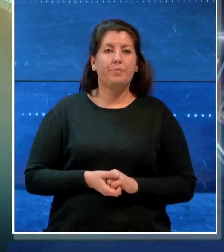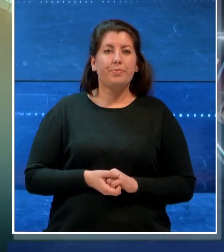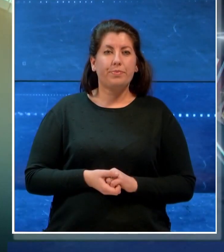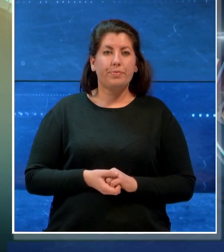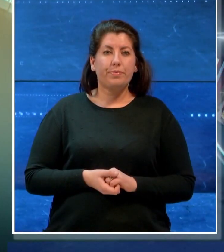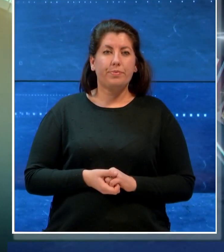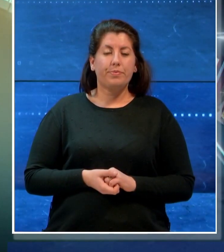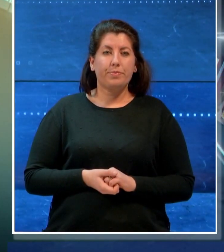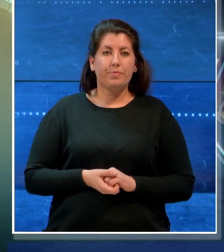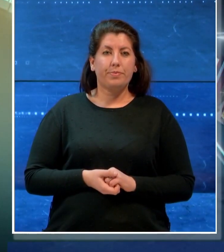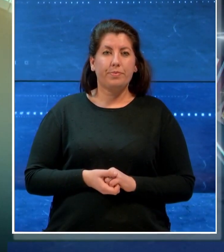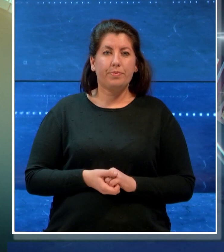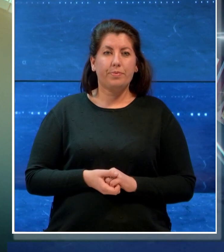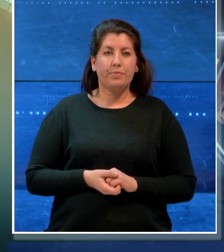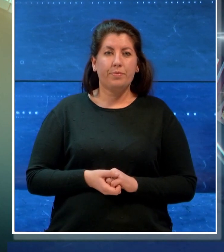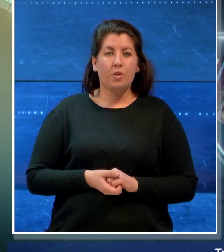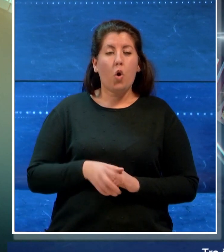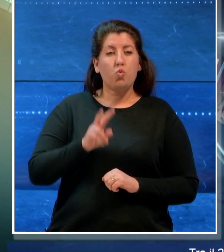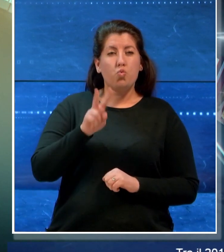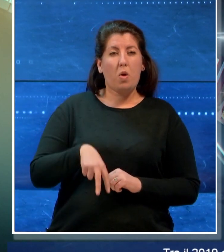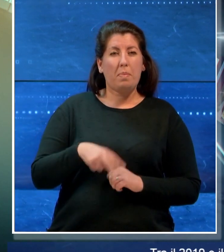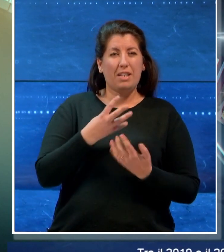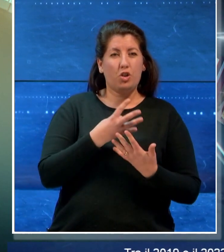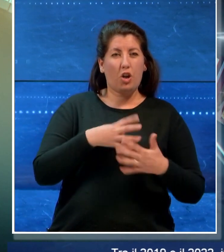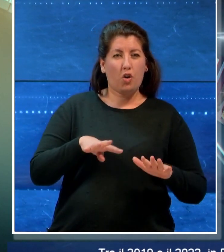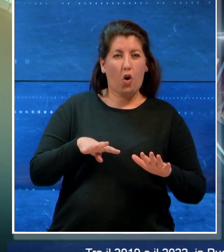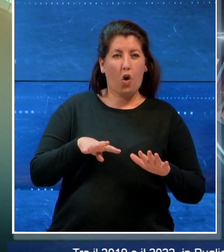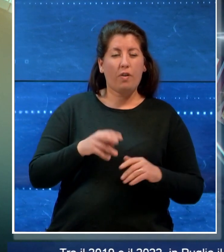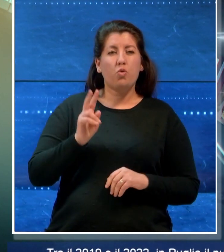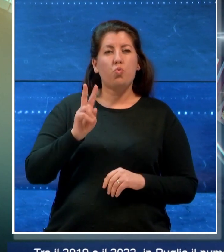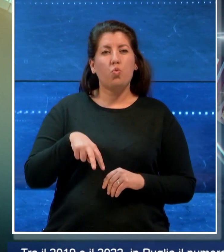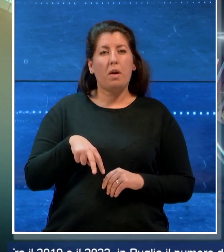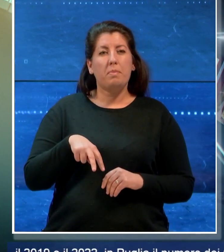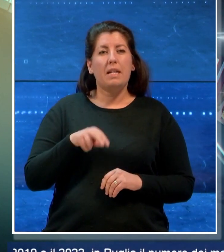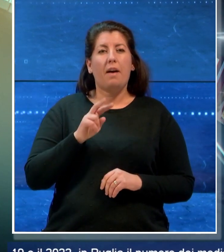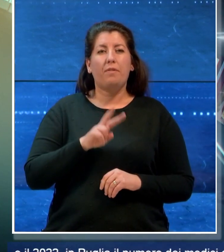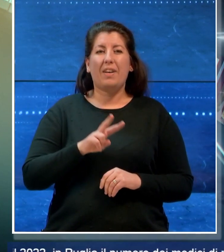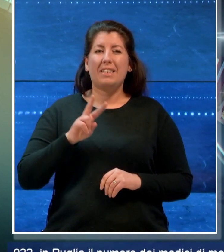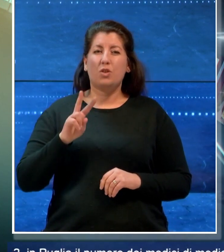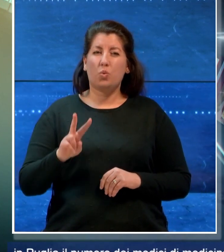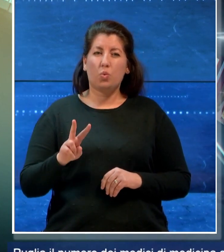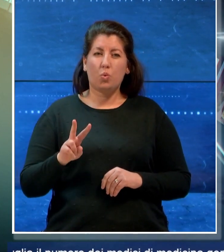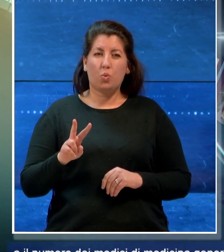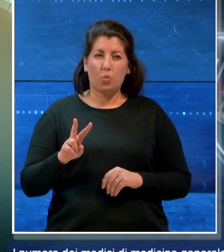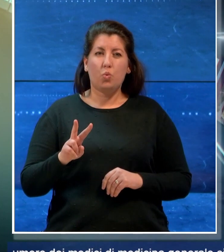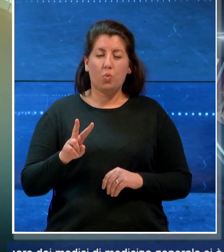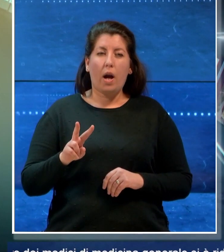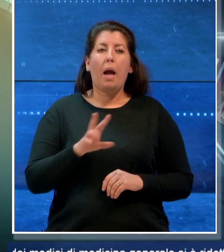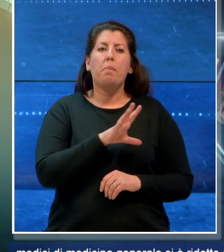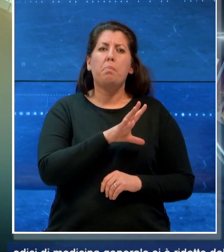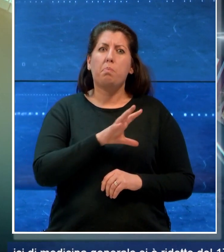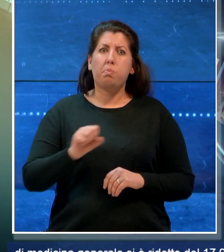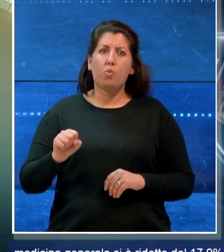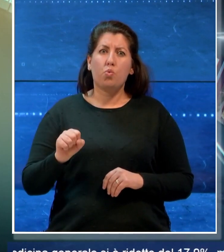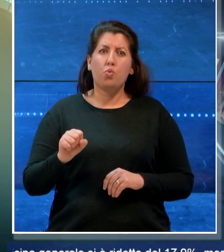Tra il 2019 e il 2022 in Puglia